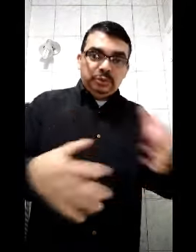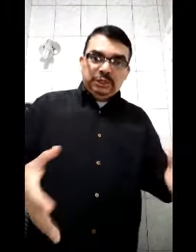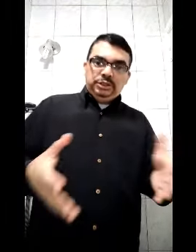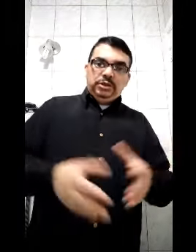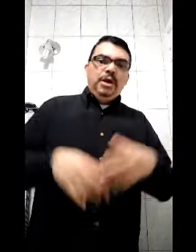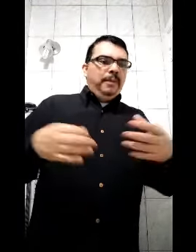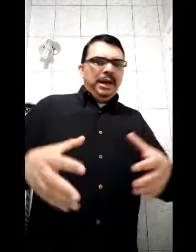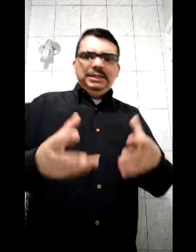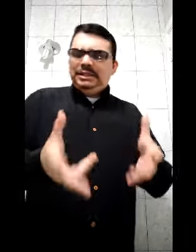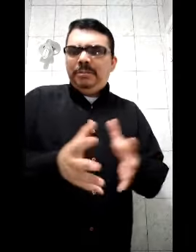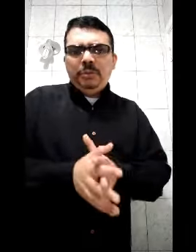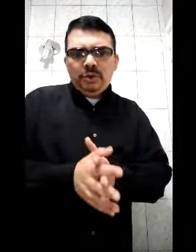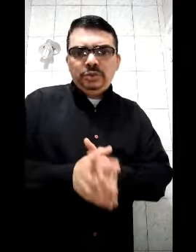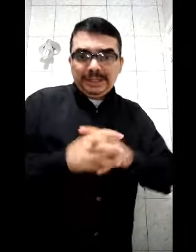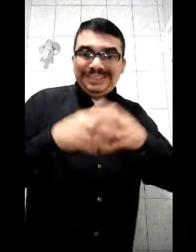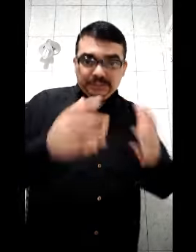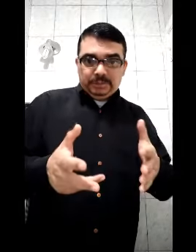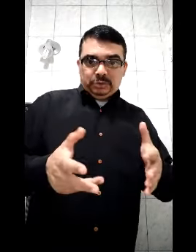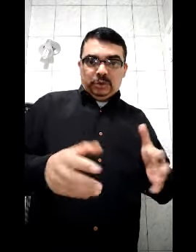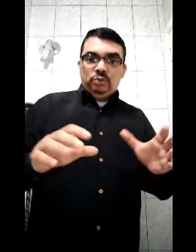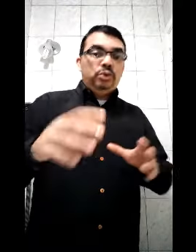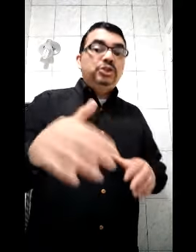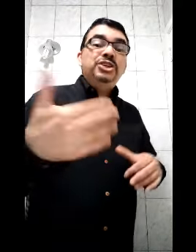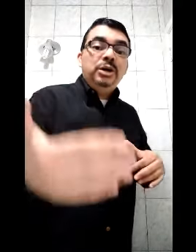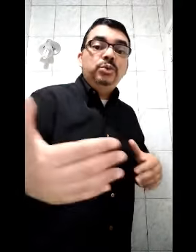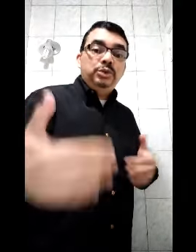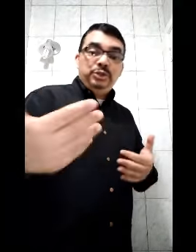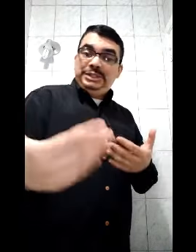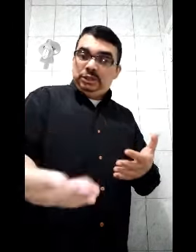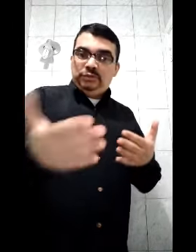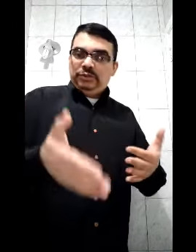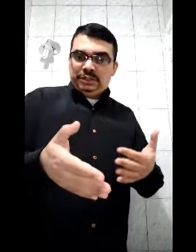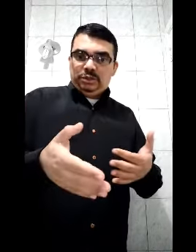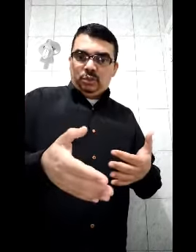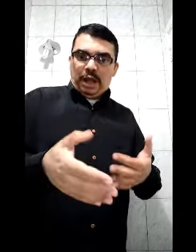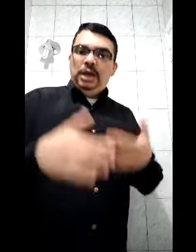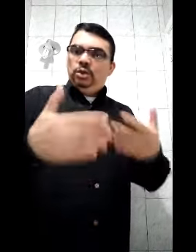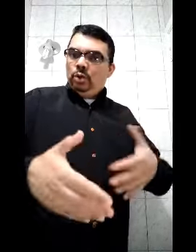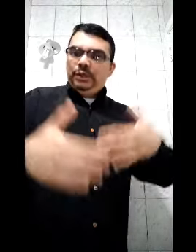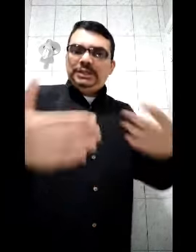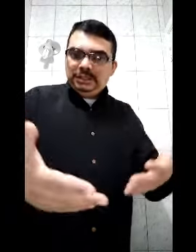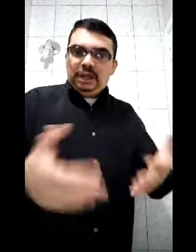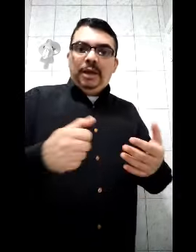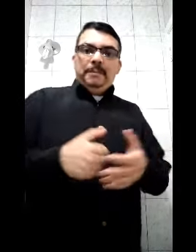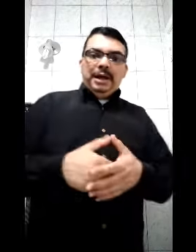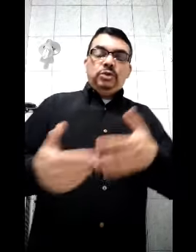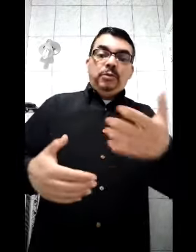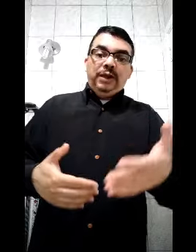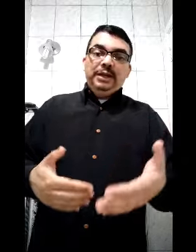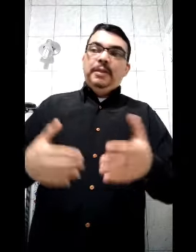mundo sem dinheiro. Mas é sempre bom ajudar, sim, pessoal. Não tô te dando incentivo de você doar. Doe, sim. Mas, como eu falei,